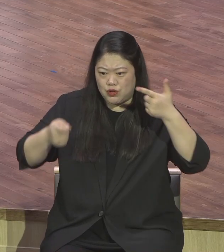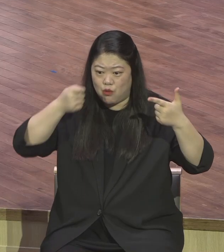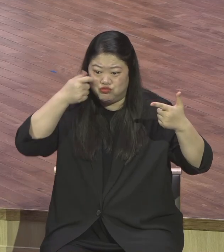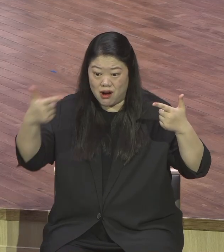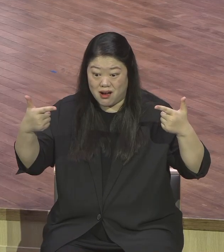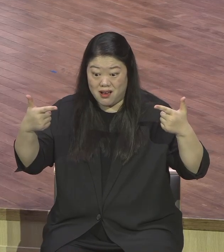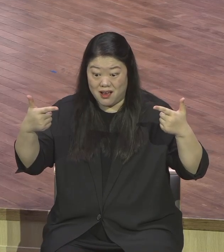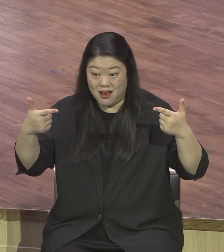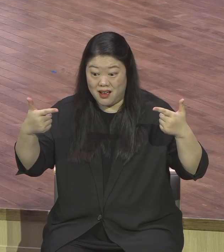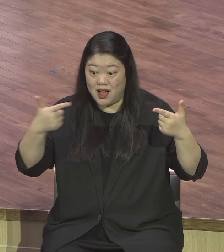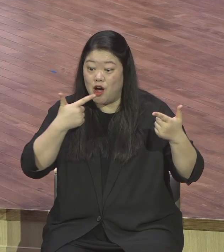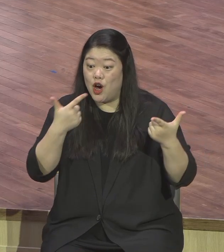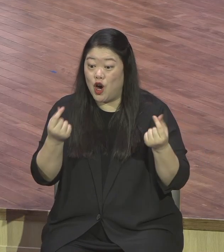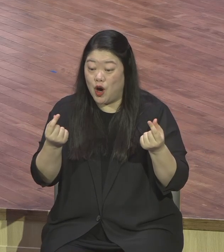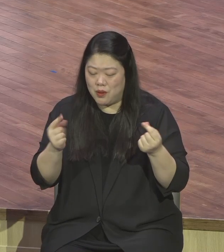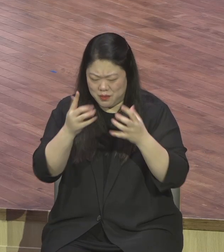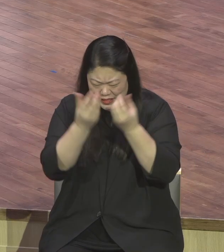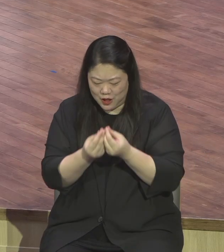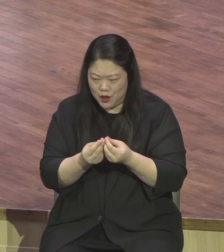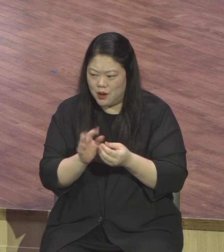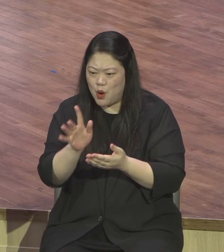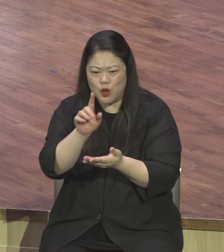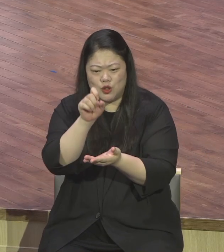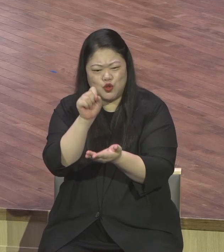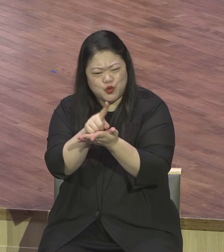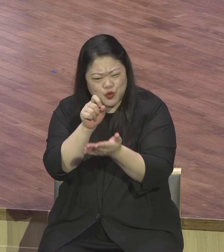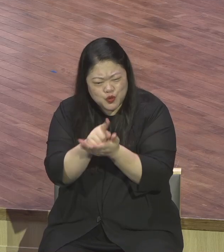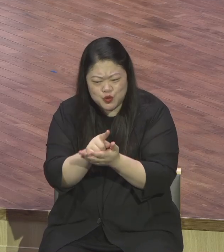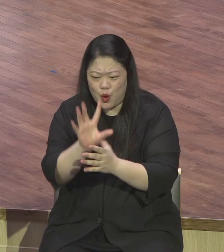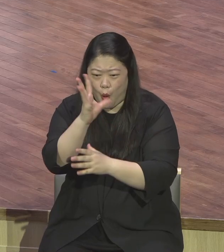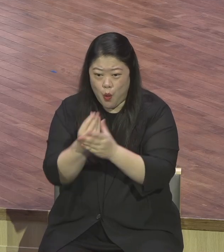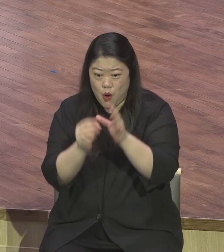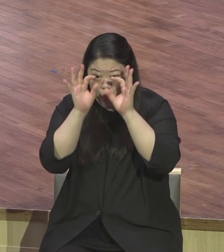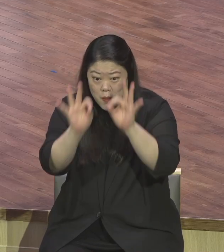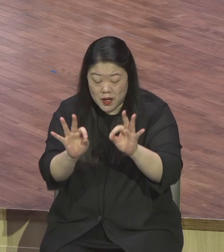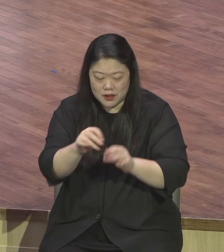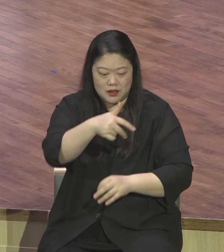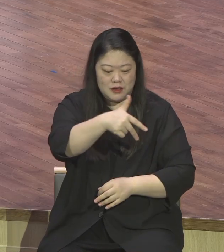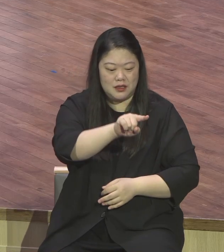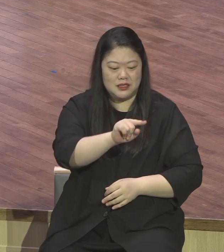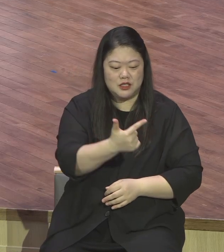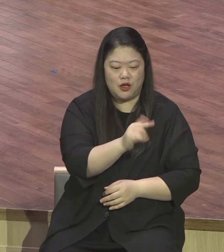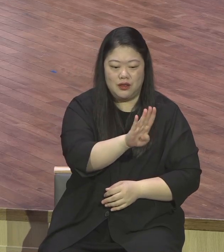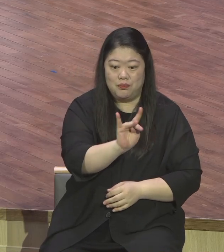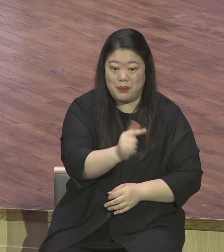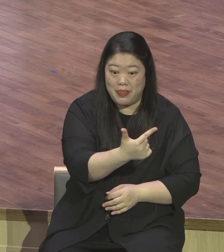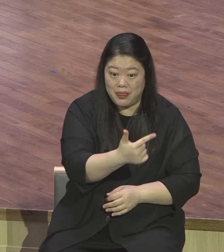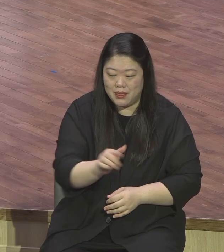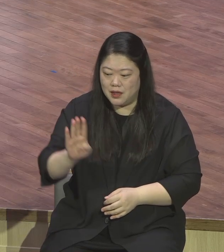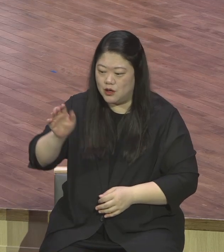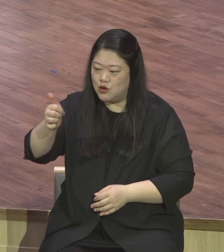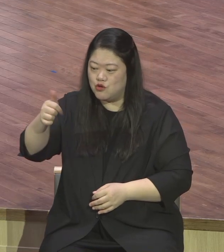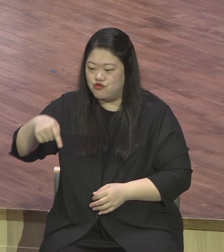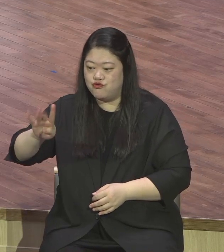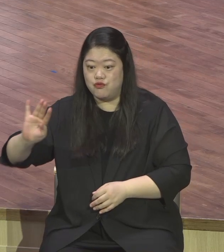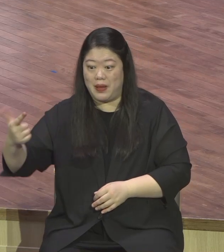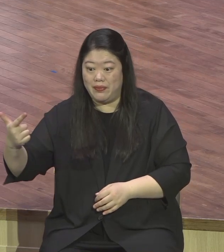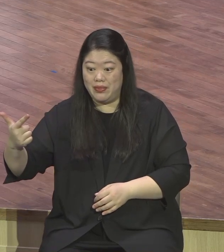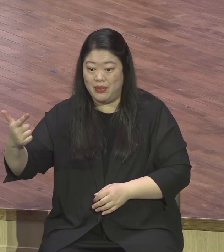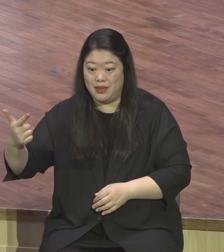끝났는데 후반에 이제 시작되는 그 후반 7월 젖주 맥주절을 비롯해서 하나님께서